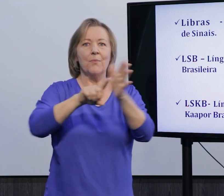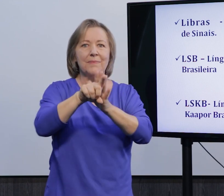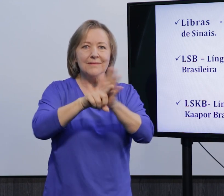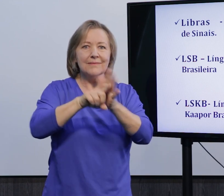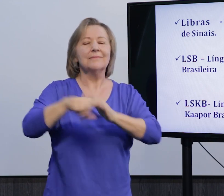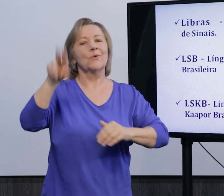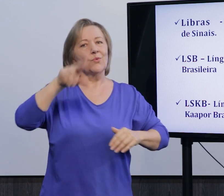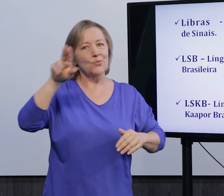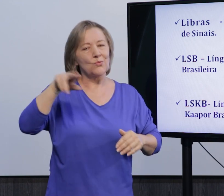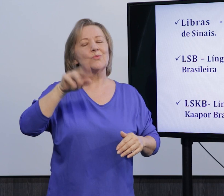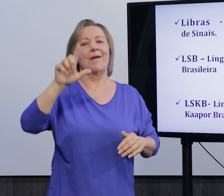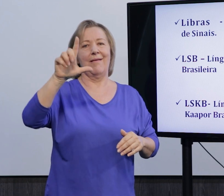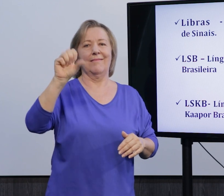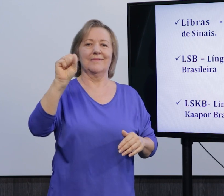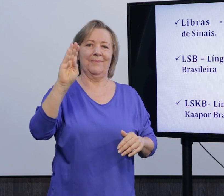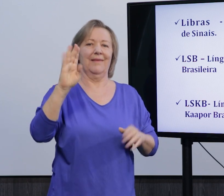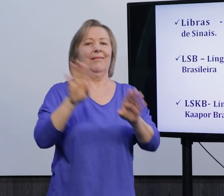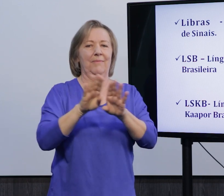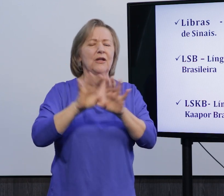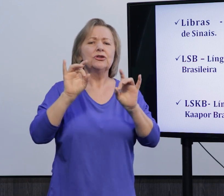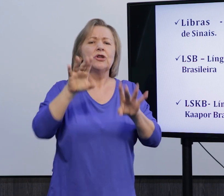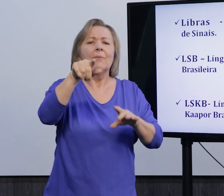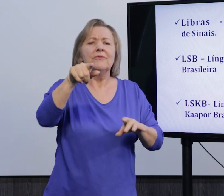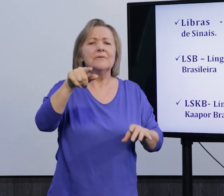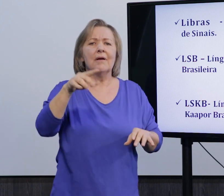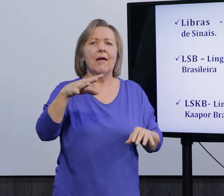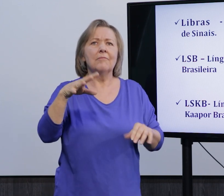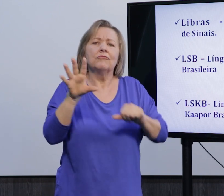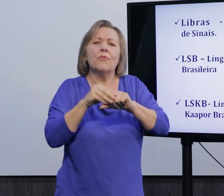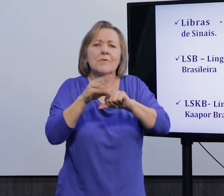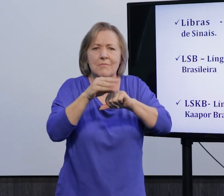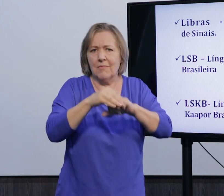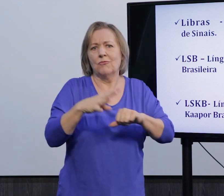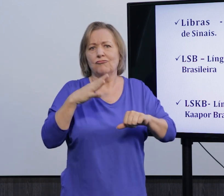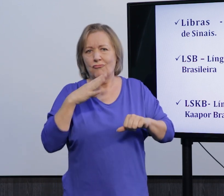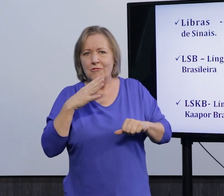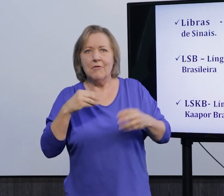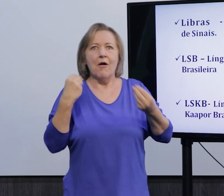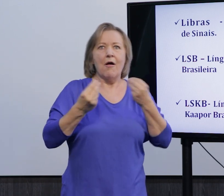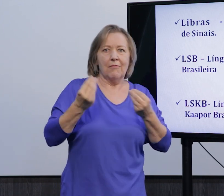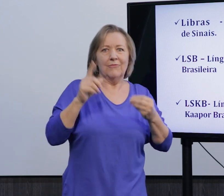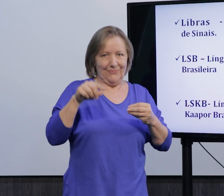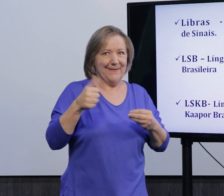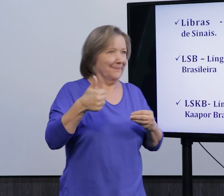É interessante vocês terem esse conhecimento porque em alguns textos, algumas pesquisas, eles usam essa